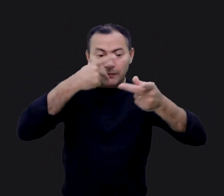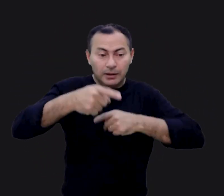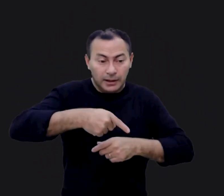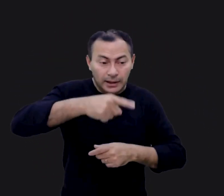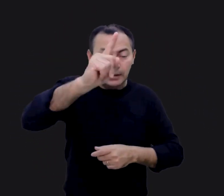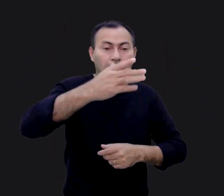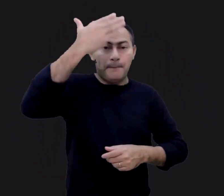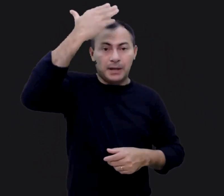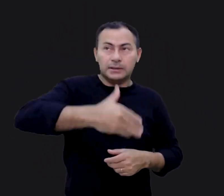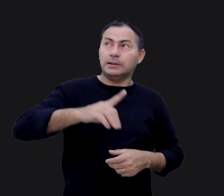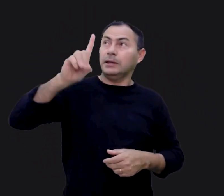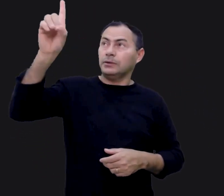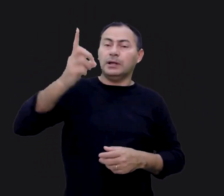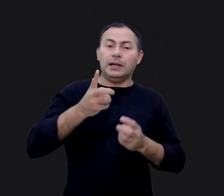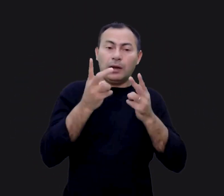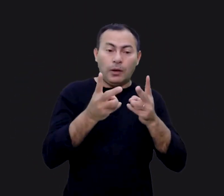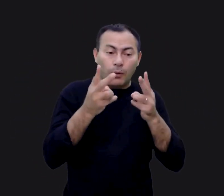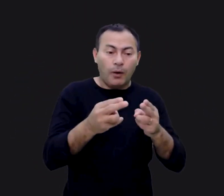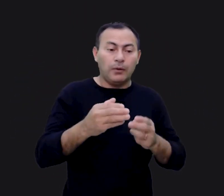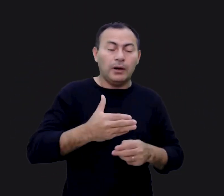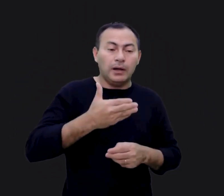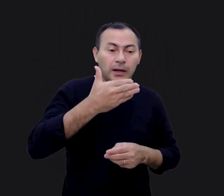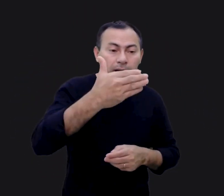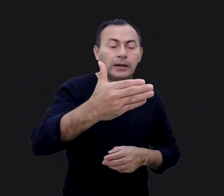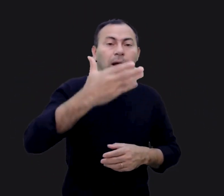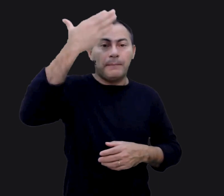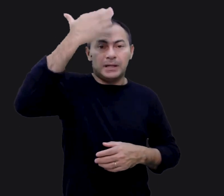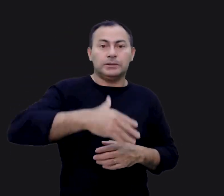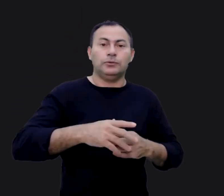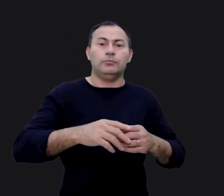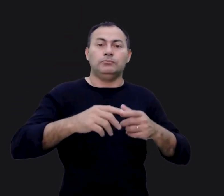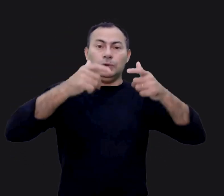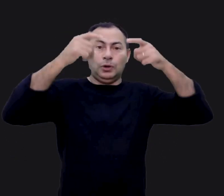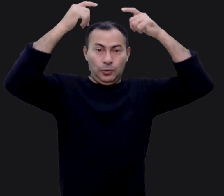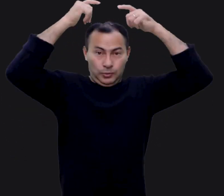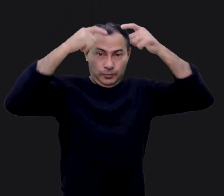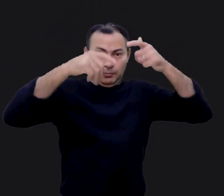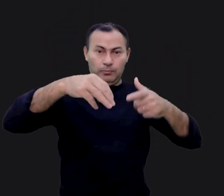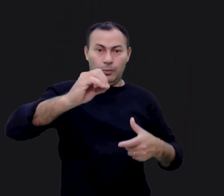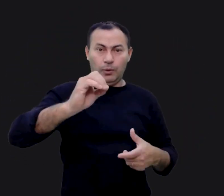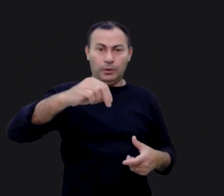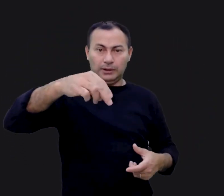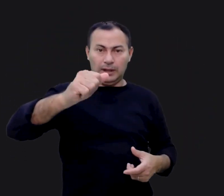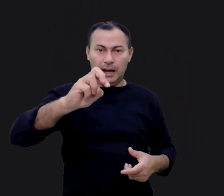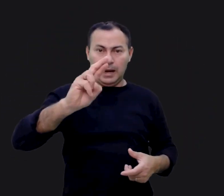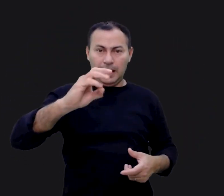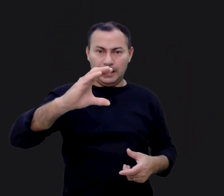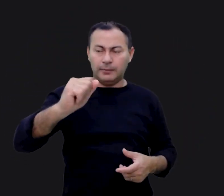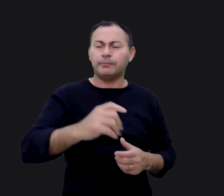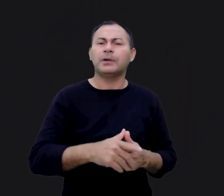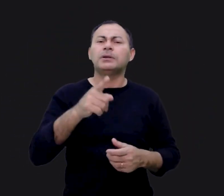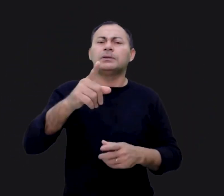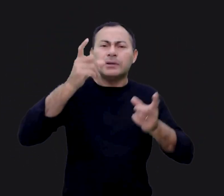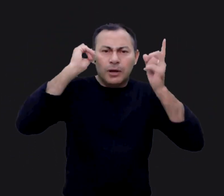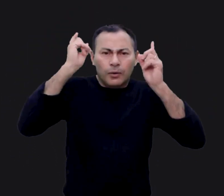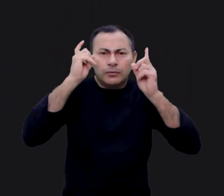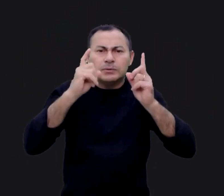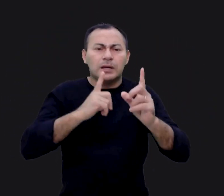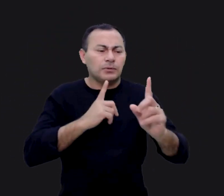ir para a presença de Deus era como ir para a presença de um monarca. Se você estivesse em uma reunião, um encontro com o rei,